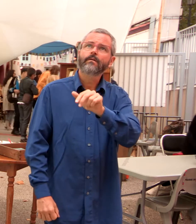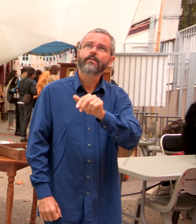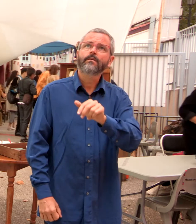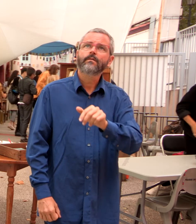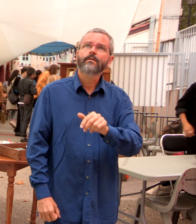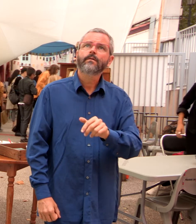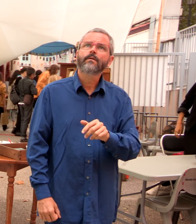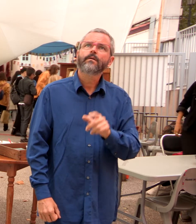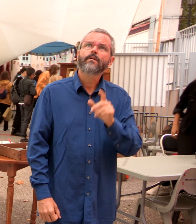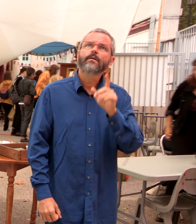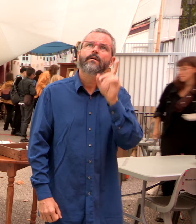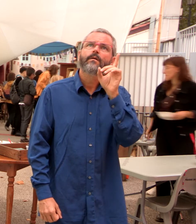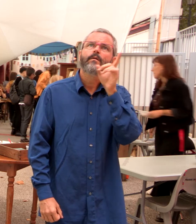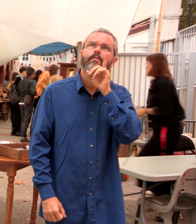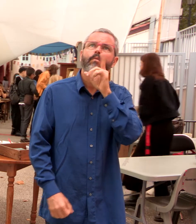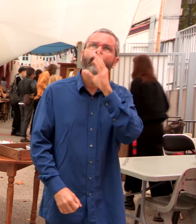Pourquoi tu ne réponds plus ?